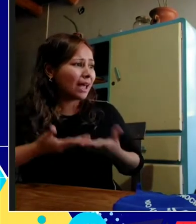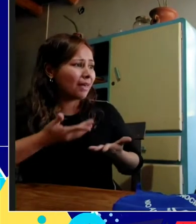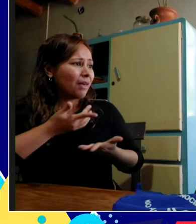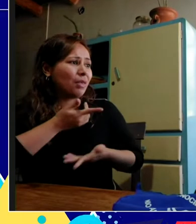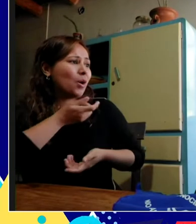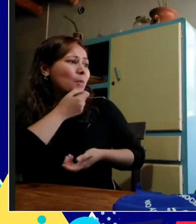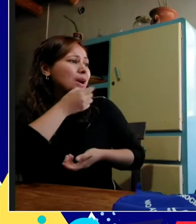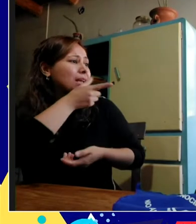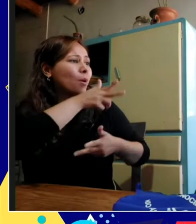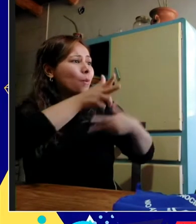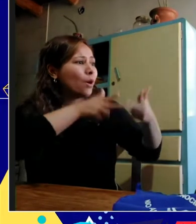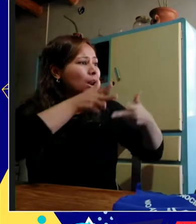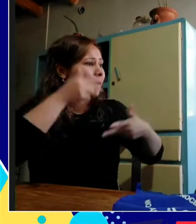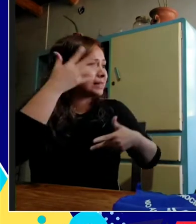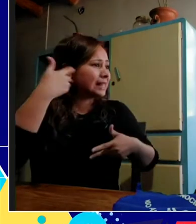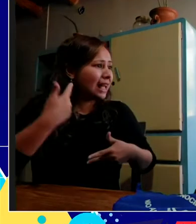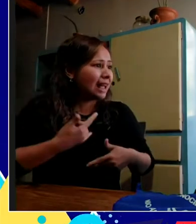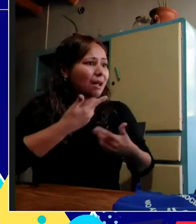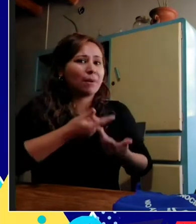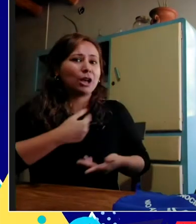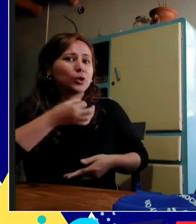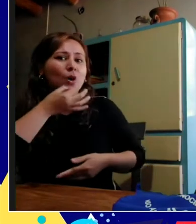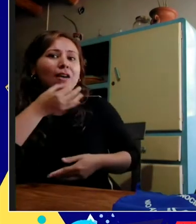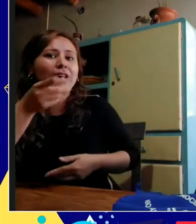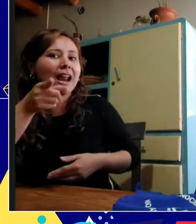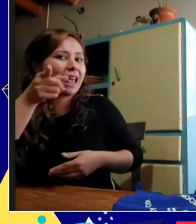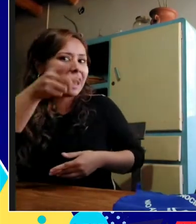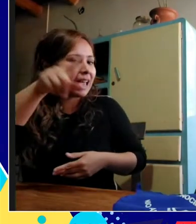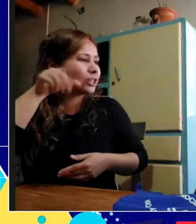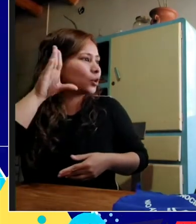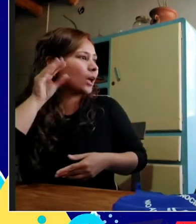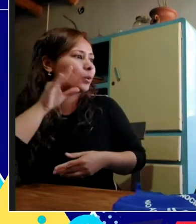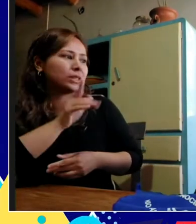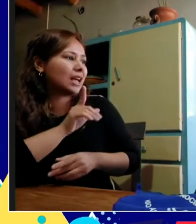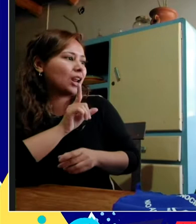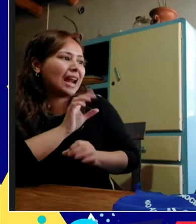prendan el micrófono, sino bueno, simplemente para saludarlas y saber que... Sí, agradecerle sobre todo a Ana.